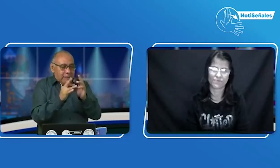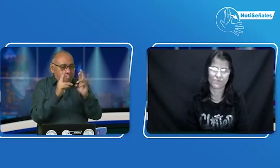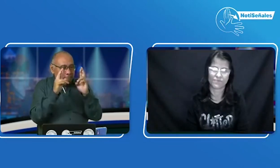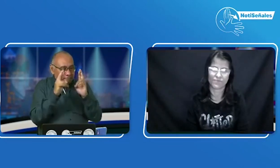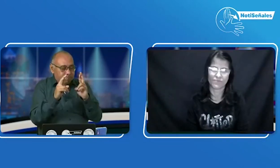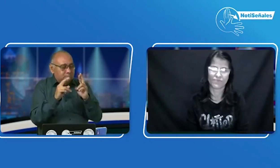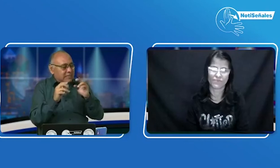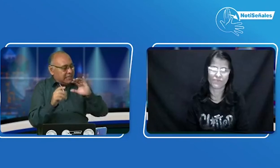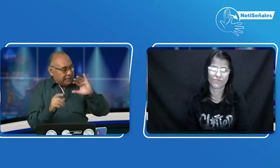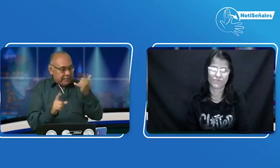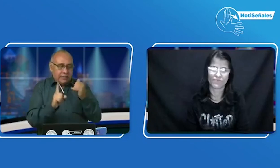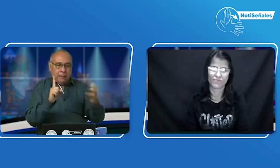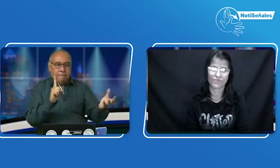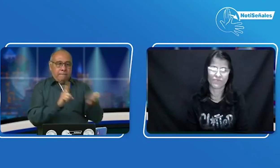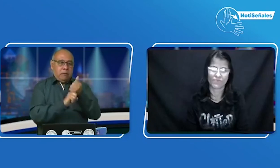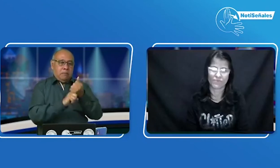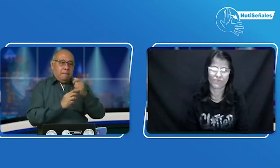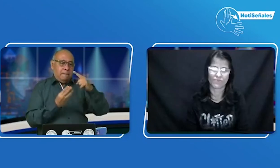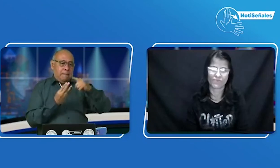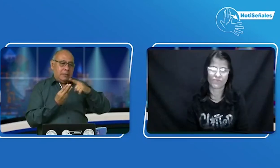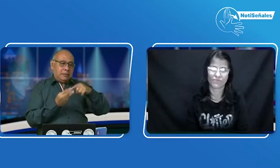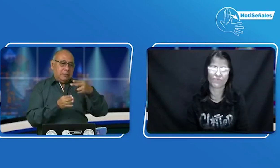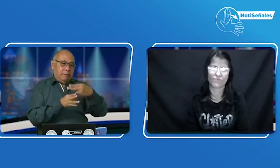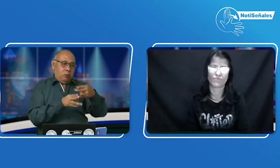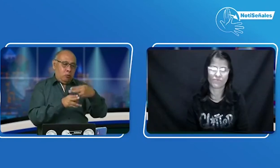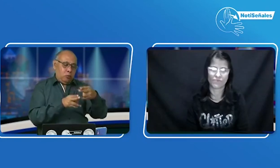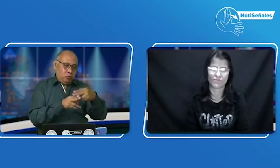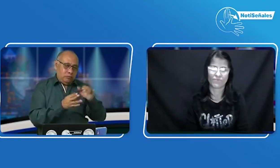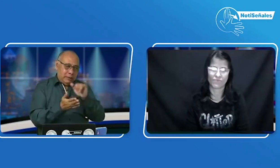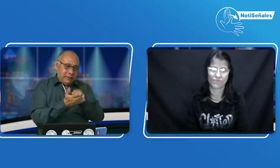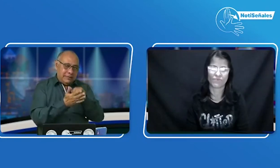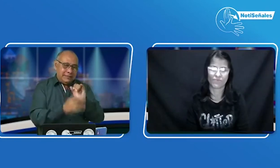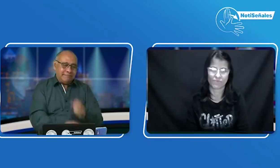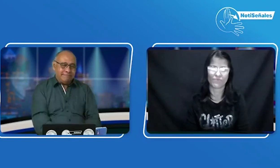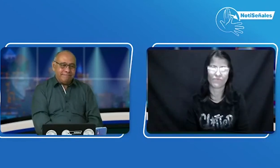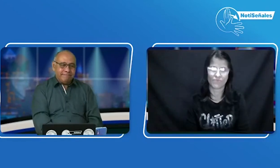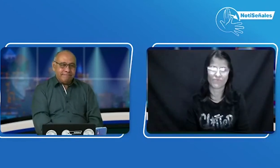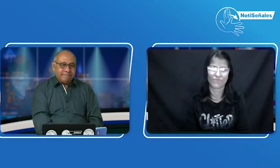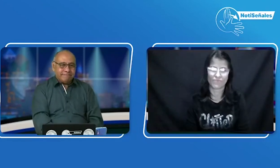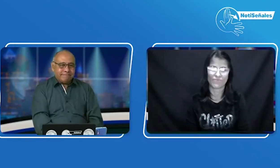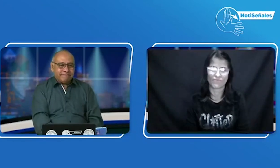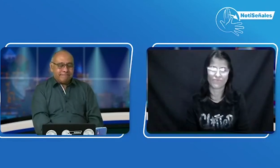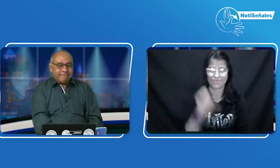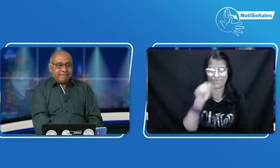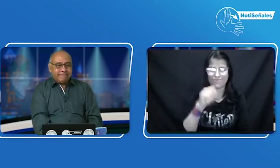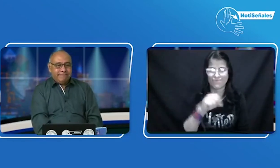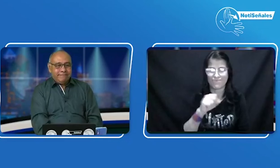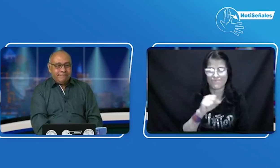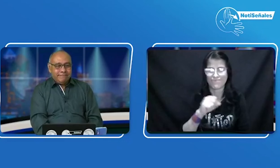que nos están viendo. Tengamos fe en que lo vamos a sacar y que lo lograremos dentro de poco. Muchas gracias.